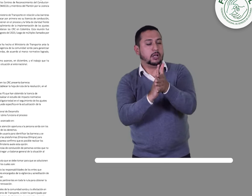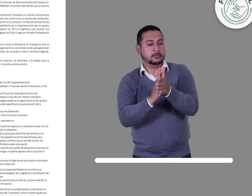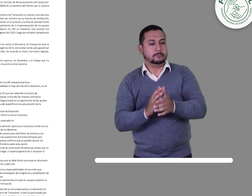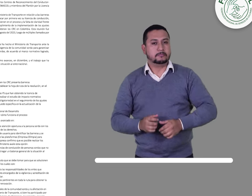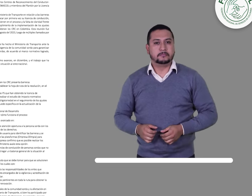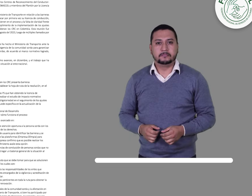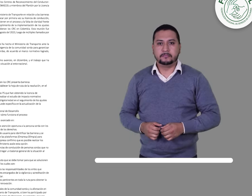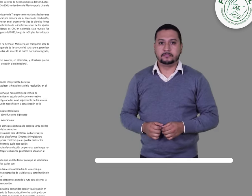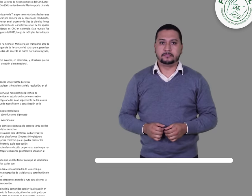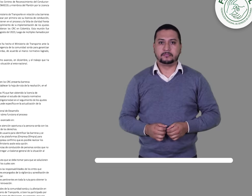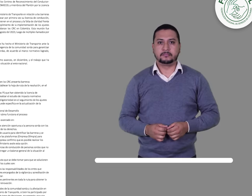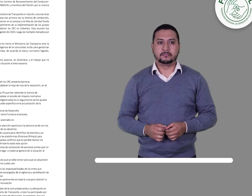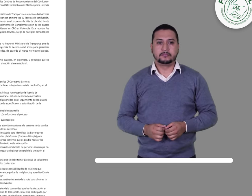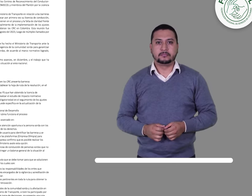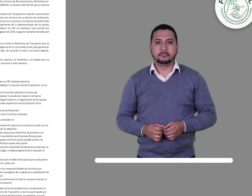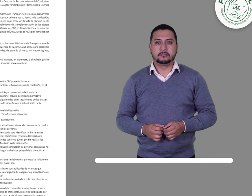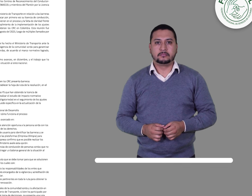nacional.